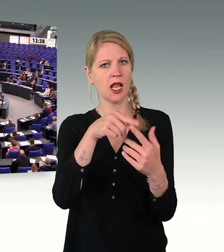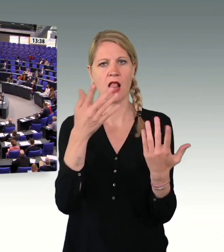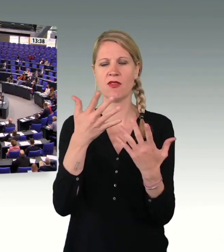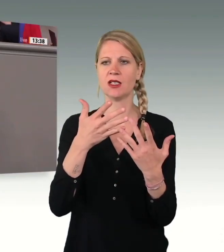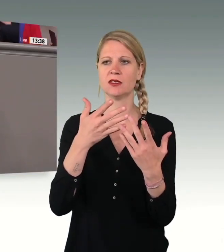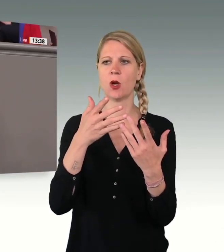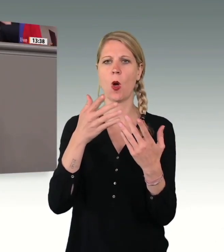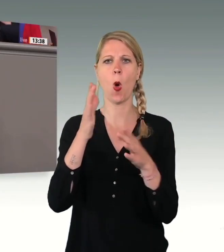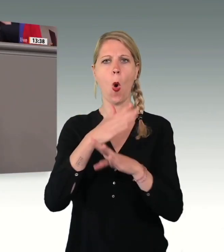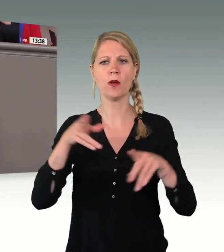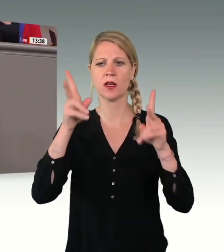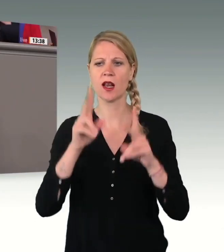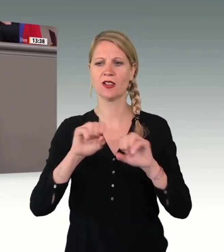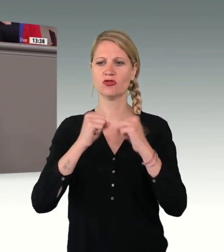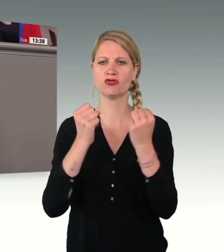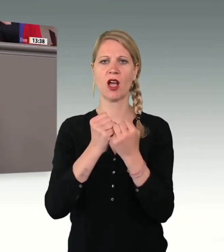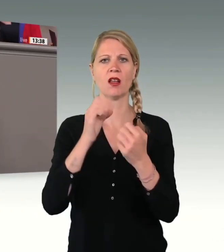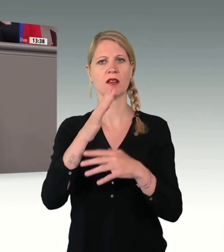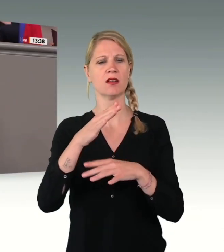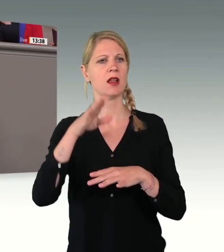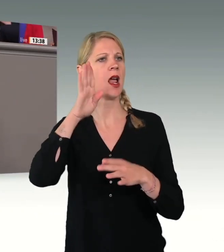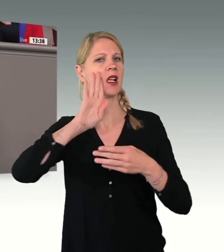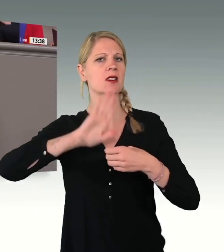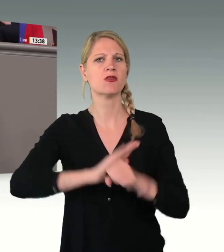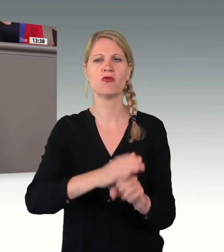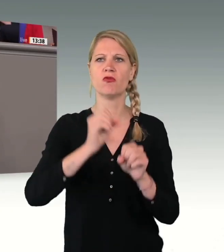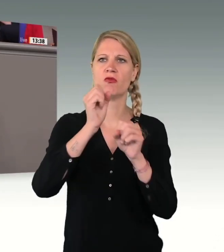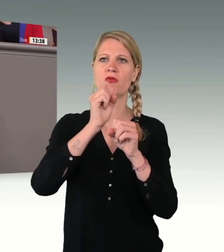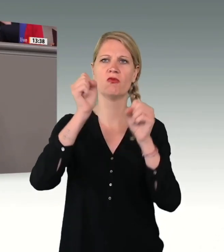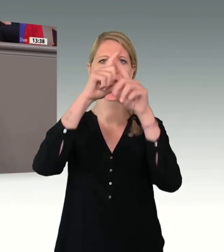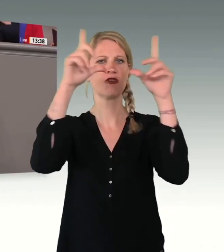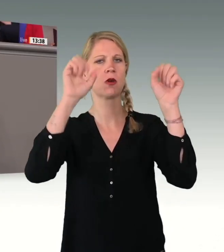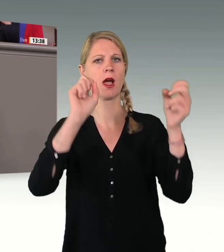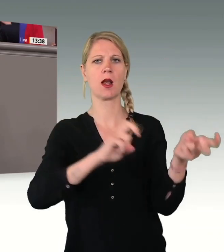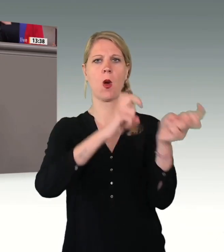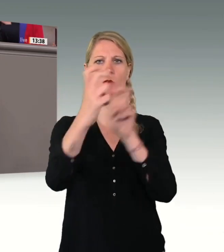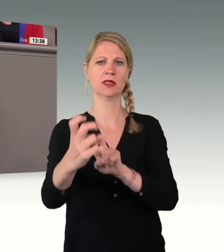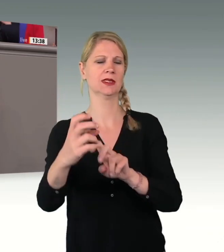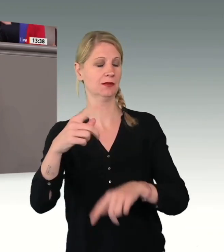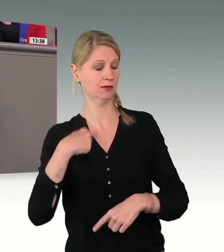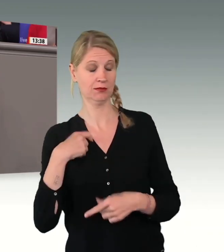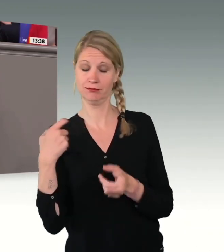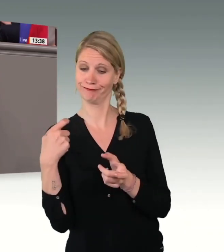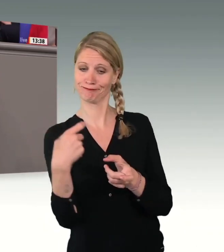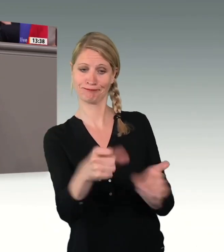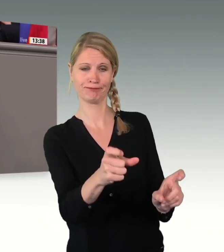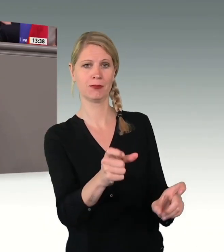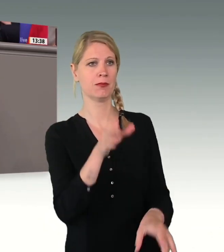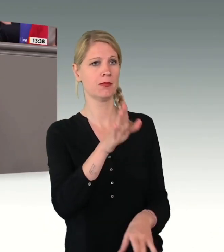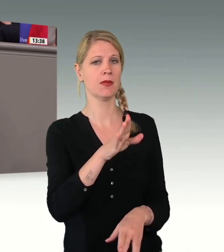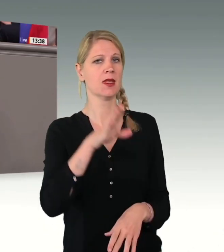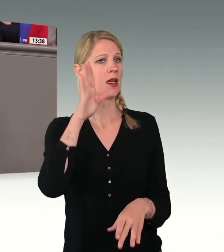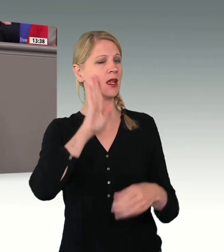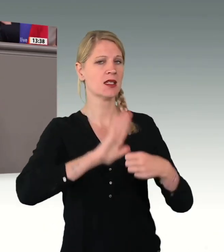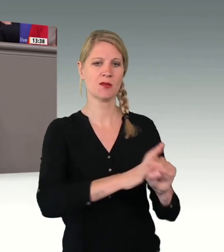rassistischen Vorstellungen umsetzen können. Ich sage Ihnen dazu eines. Wir werden das verhindern. Ihr Rassismus muss endlich raus aus